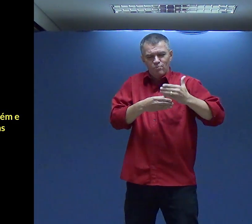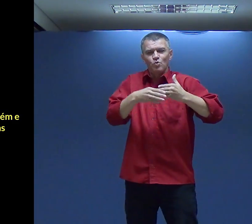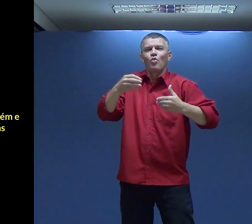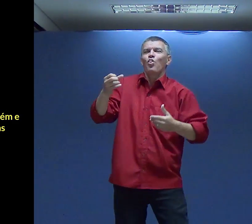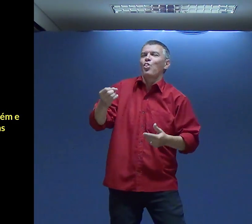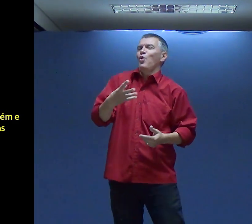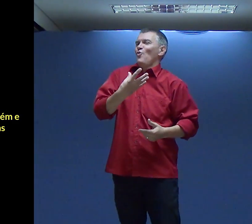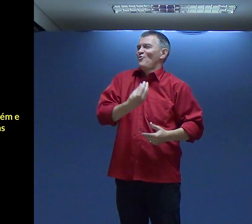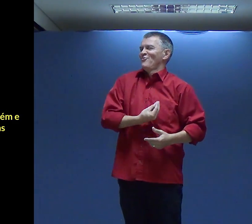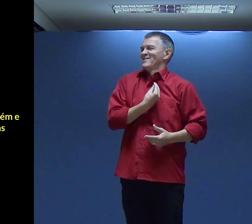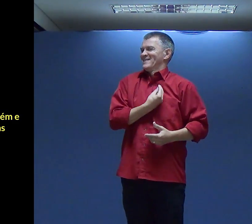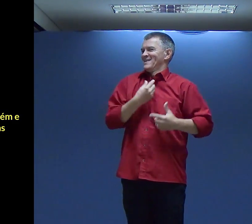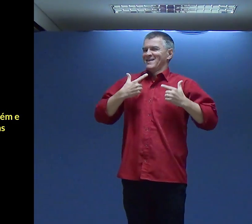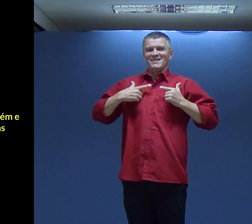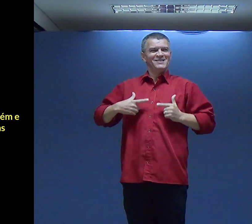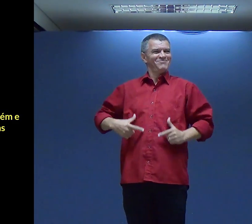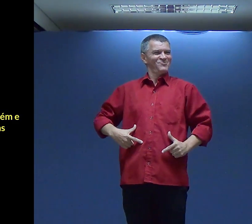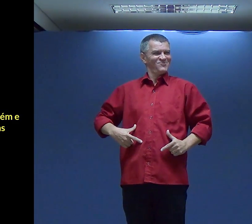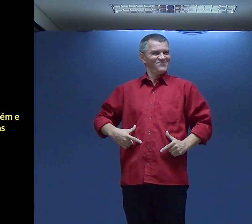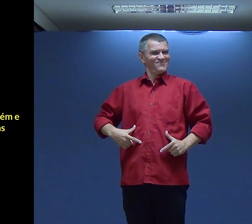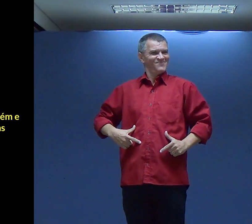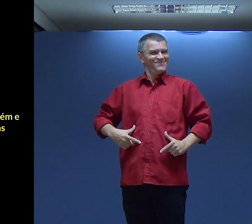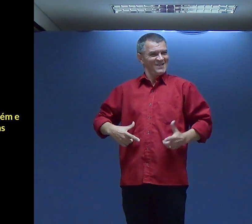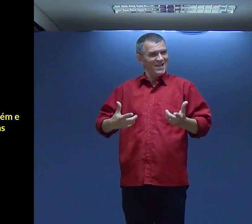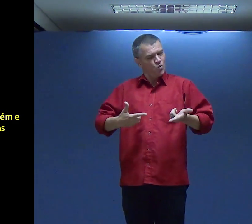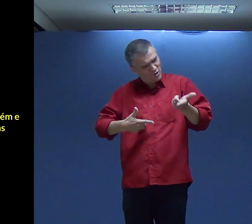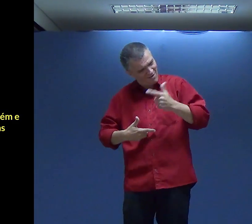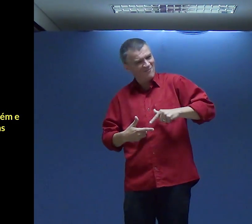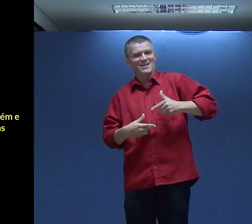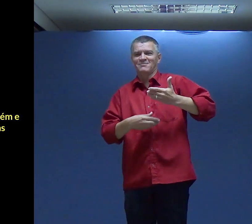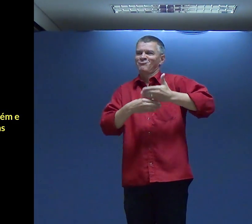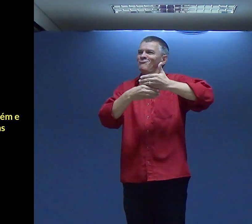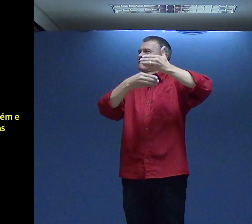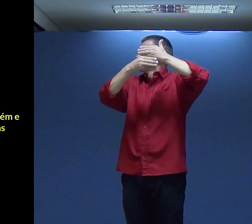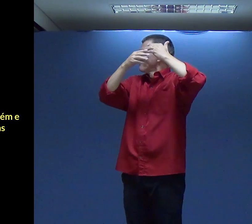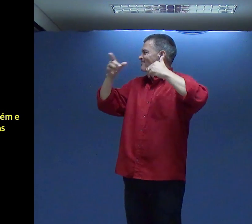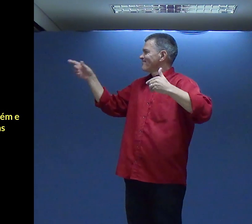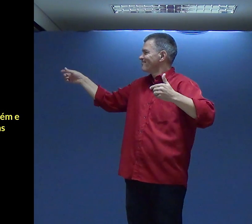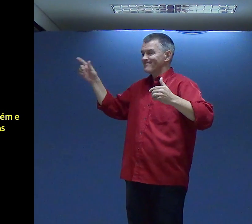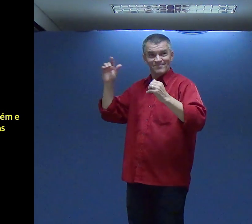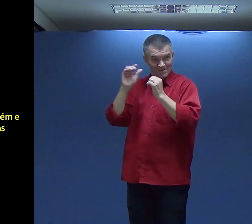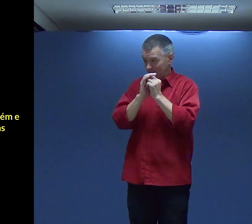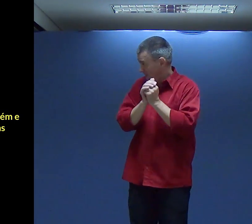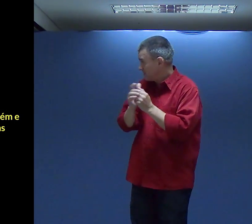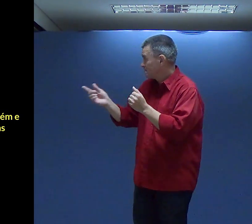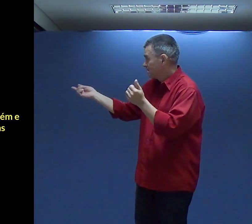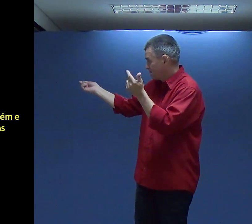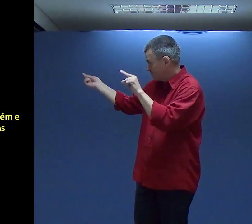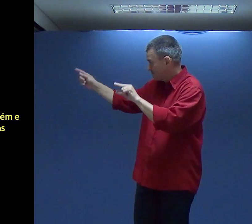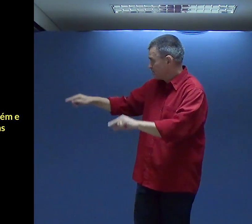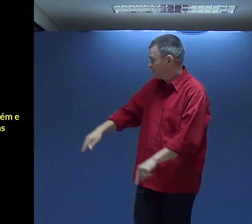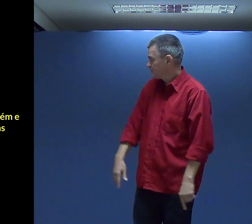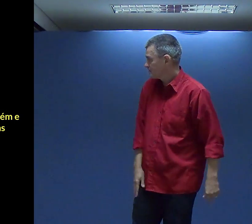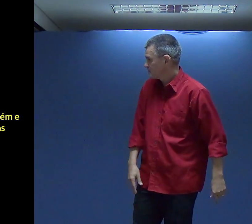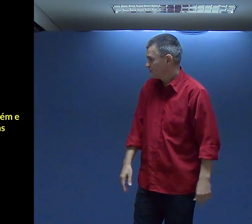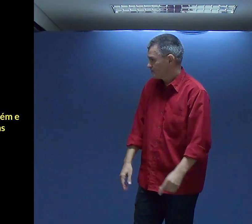Reconstrói Uma nova Vida E limpa Uma nova Vida Amém Pode colocar